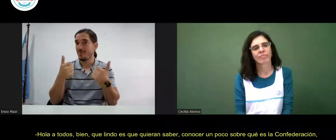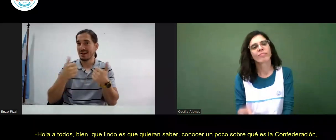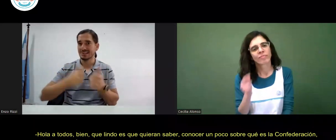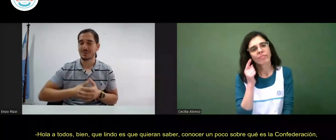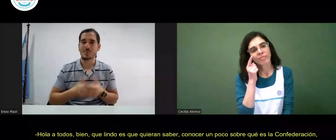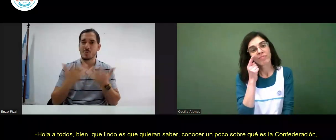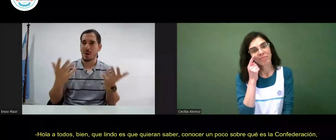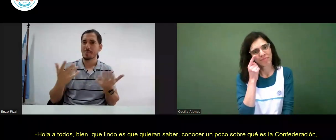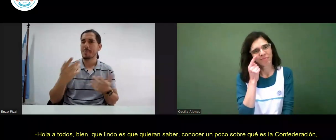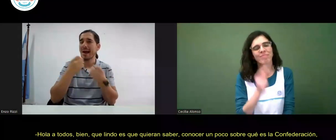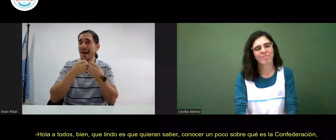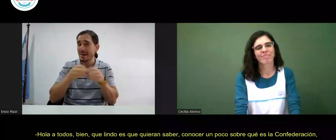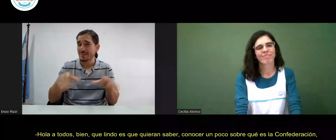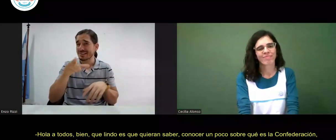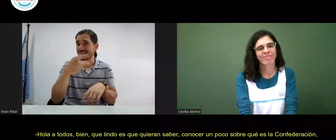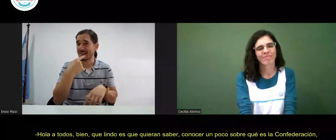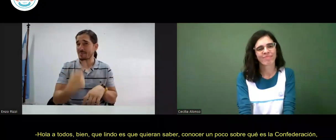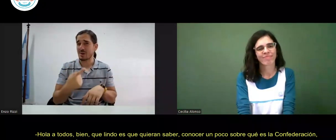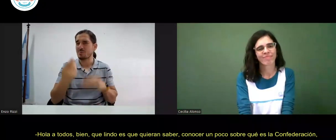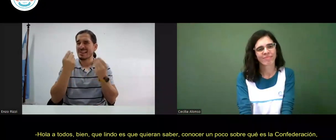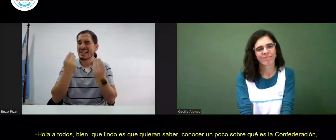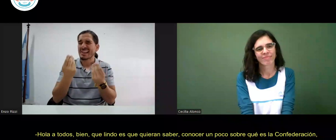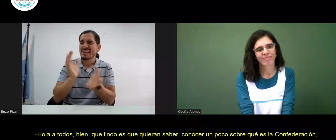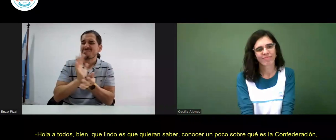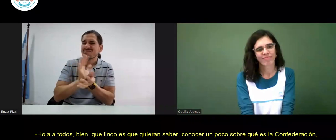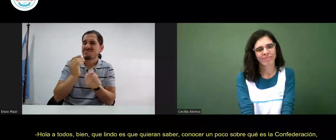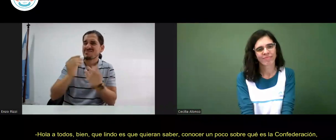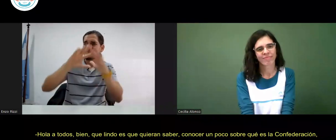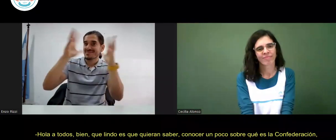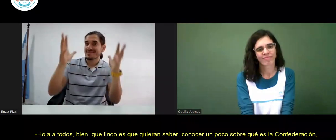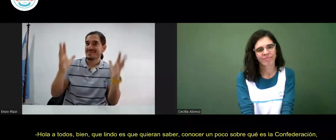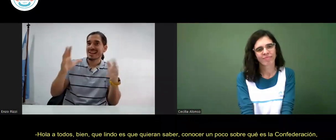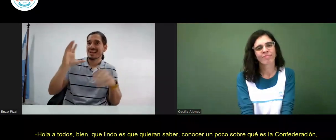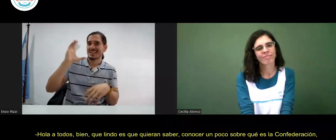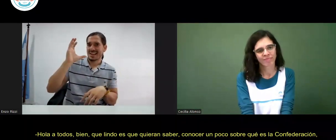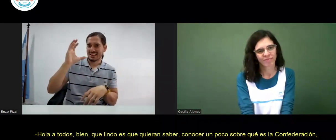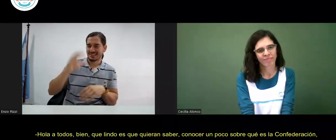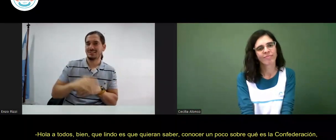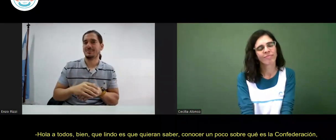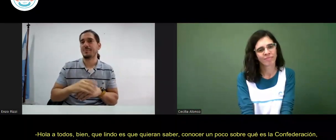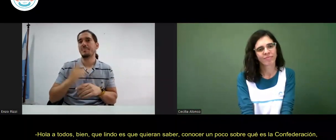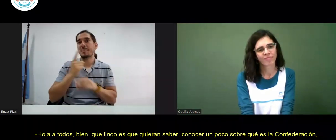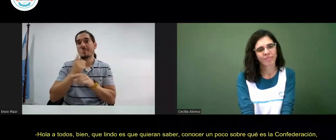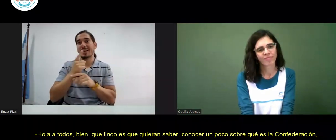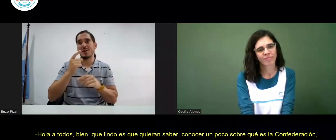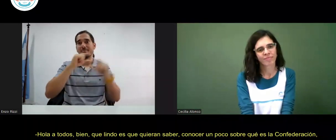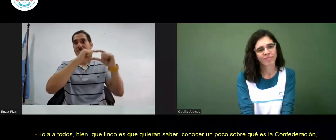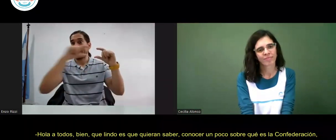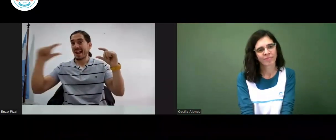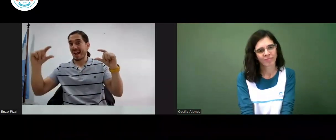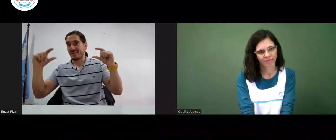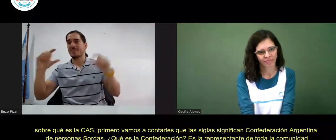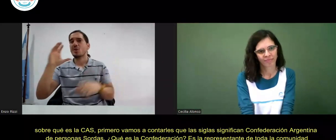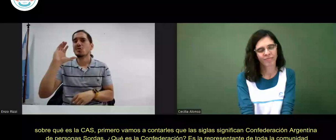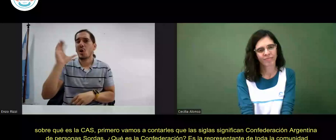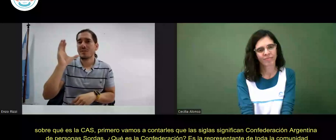muy bueno. para empezar, sobre lo que me preguntaste, sobre qué es la CAS, primero quiero contarles